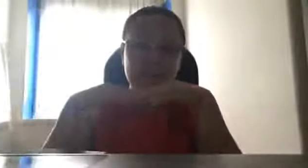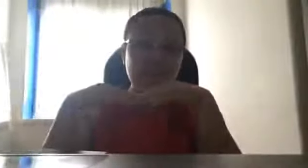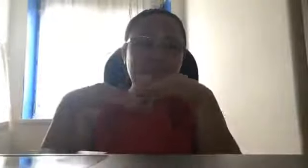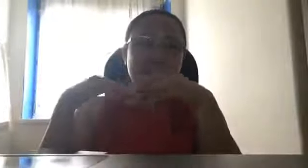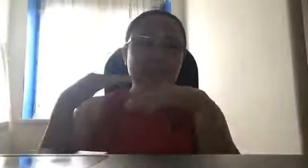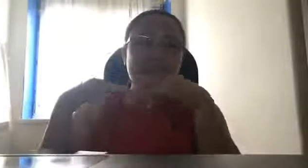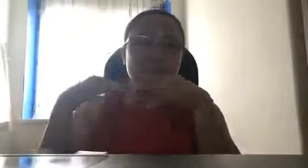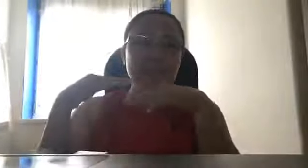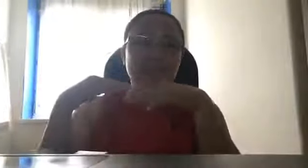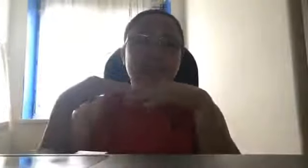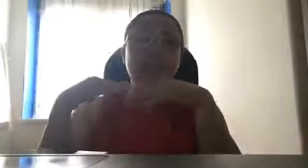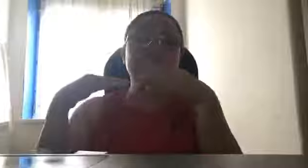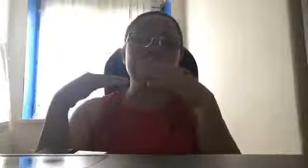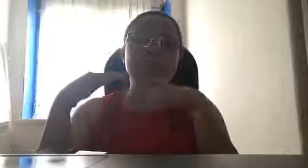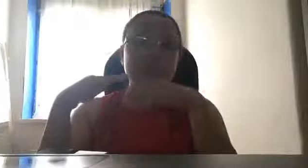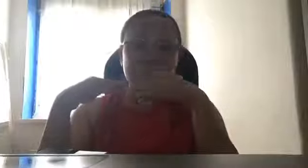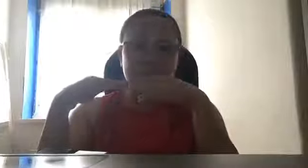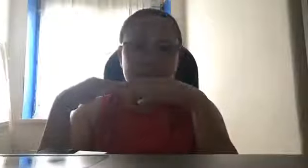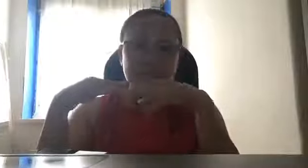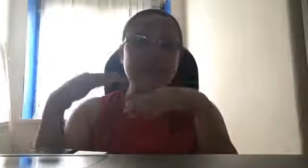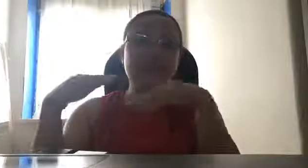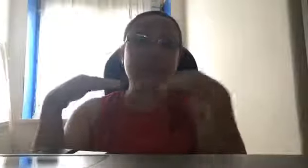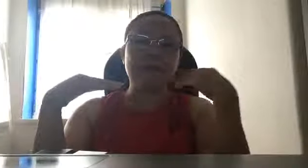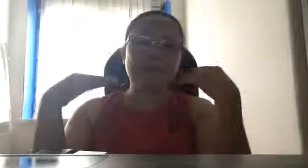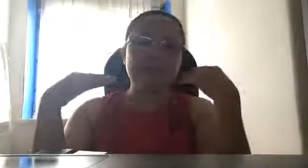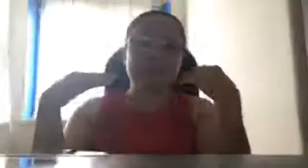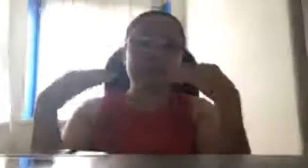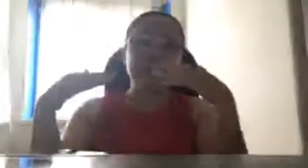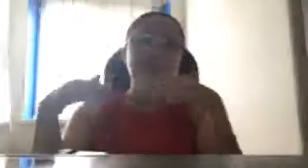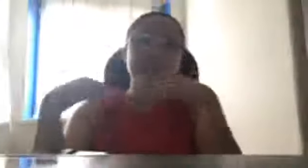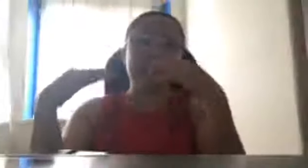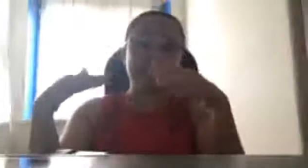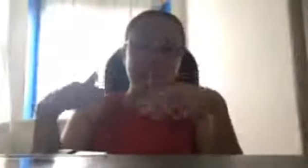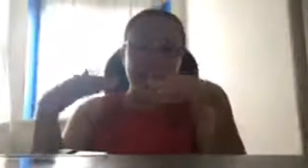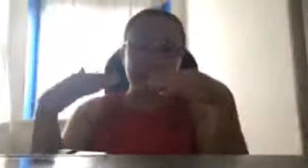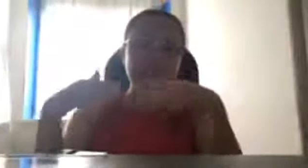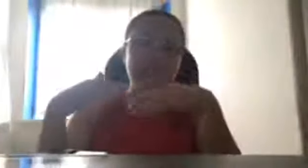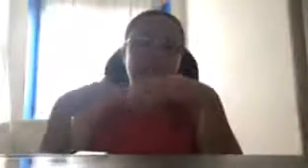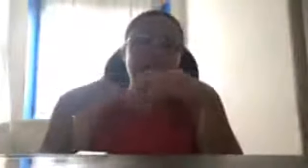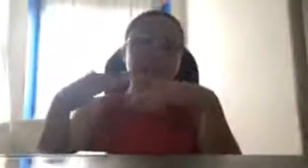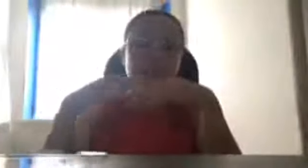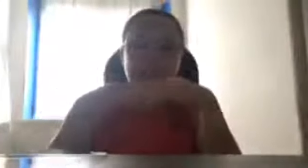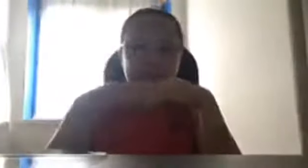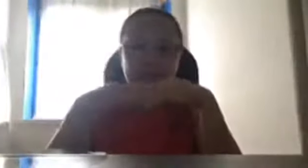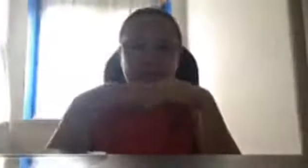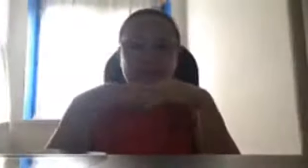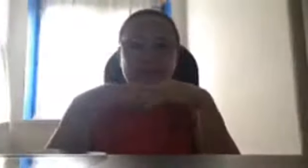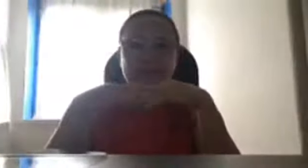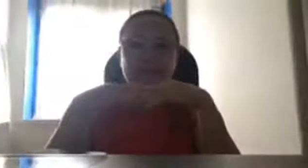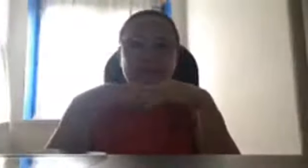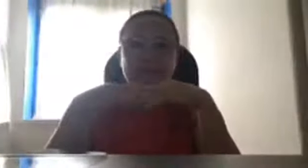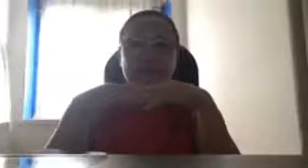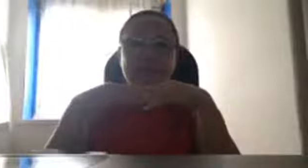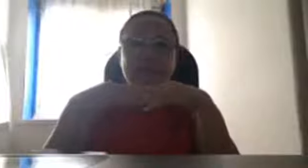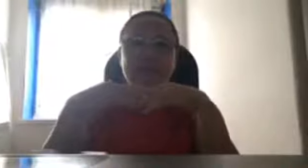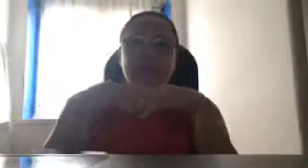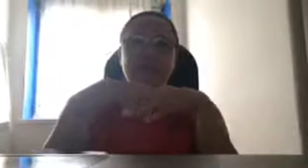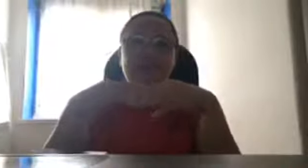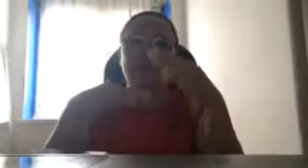ang lagi sa amin sinasabi, mga batang, istudyanting, nasisiraan ng bait. O,